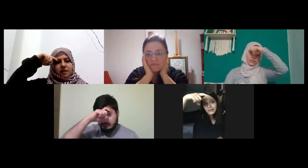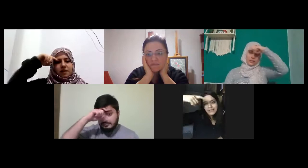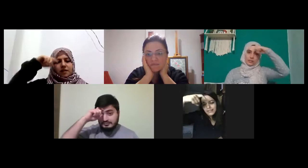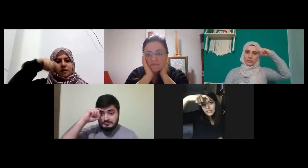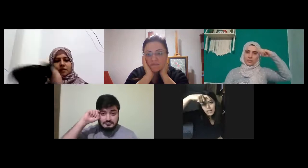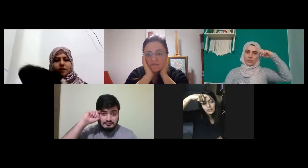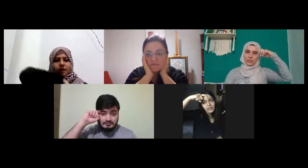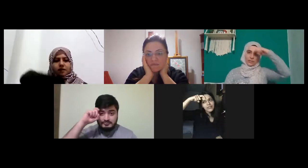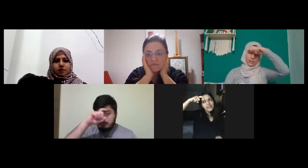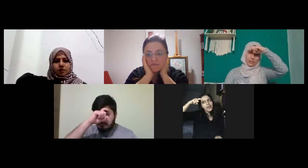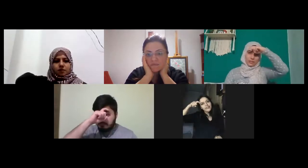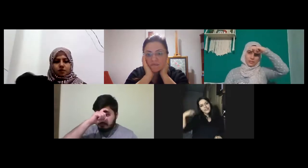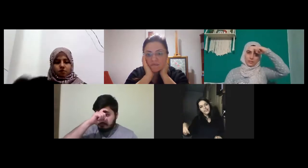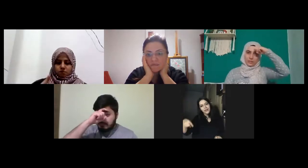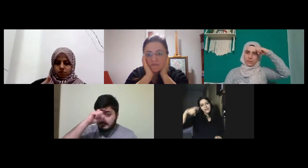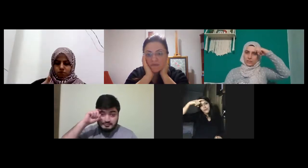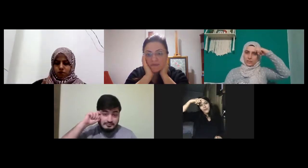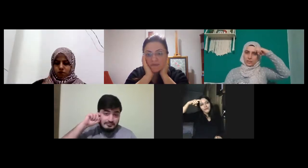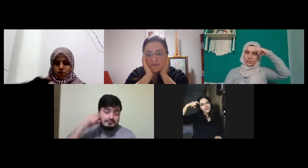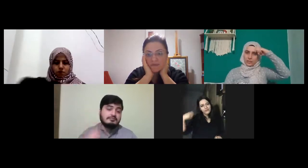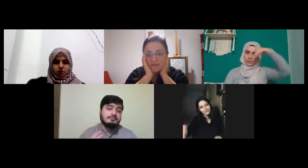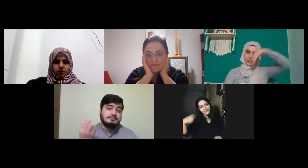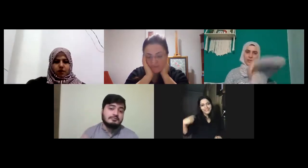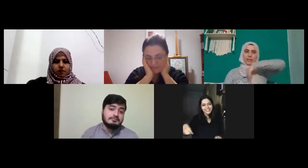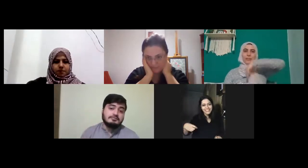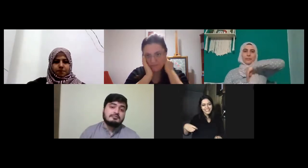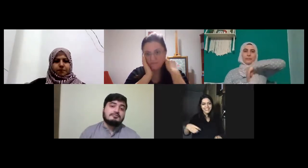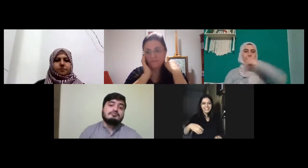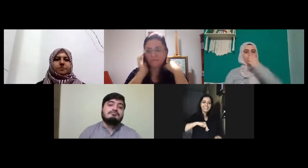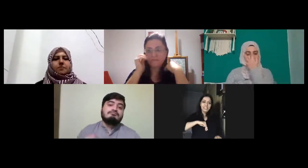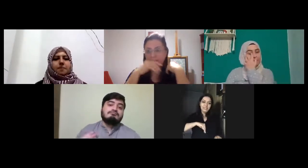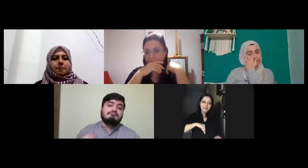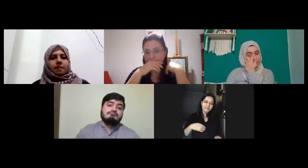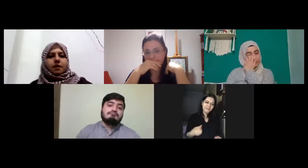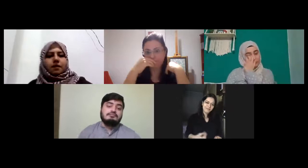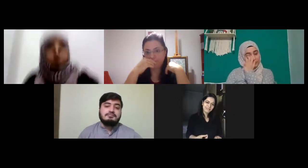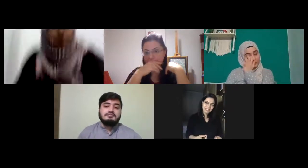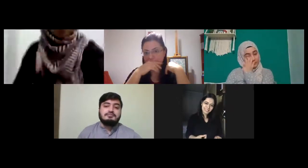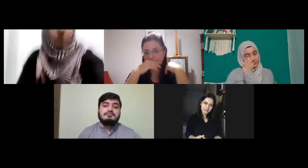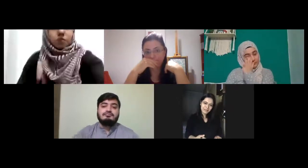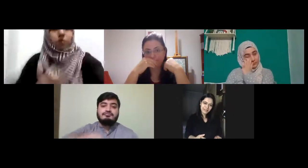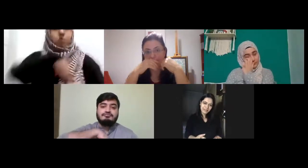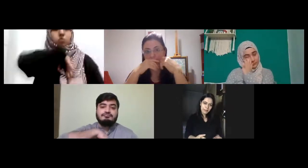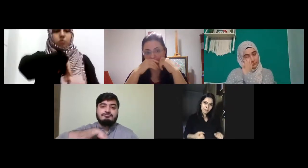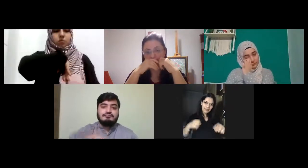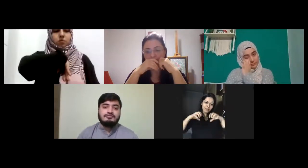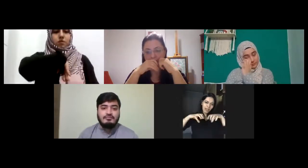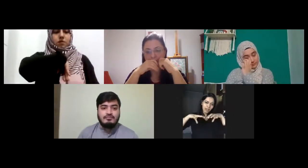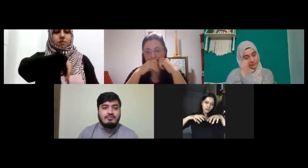sıcaklık sıcaklık sandım sandım yağmur